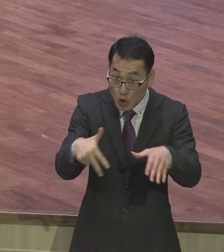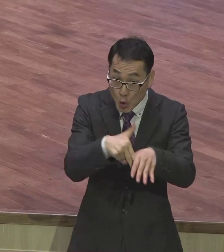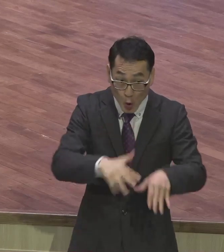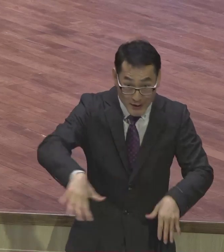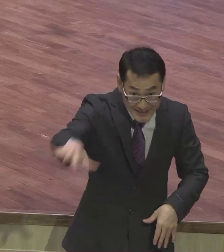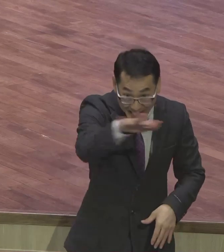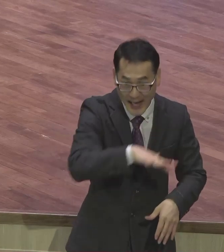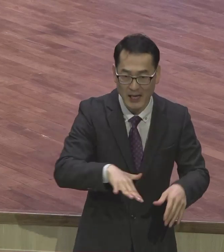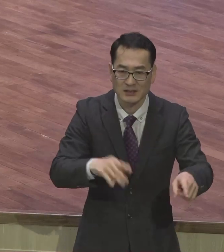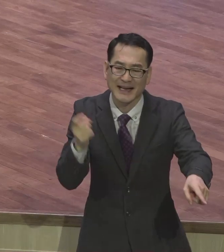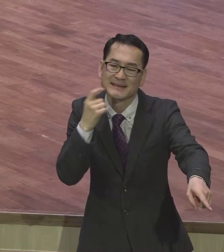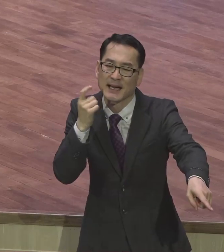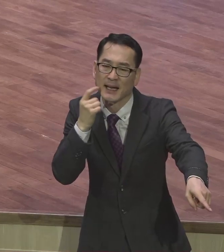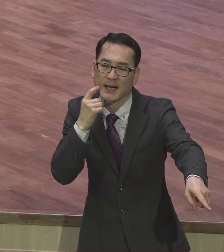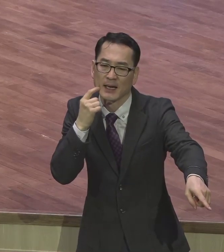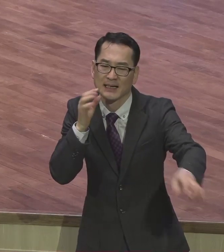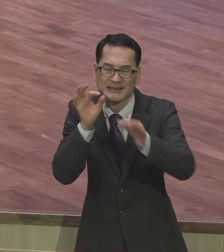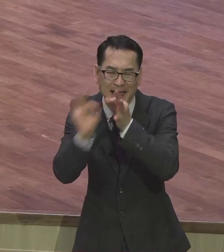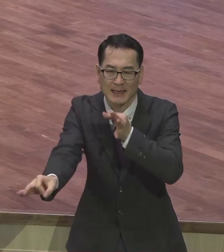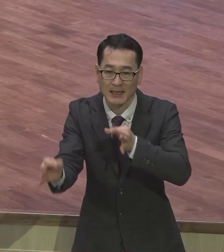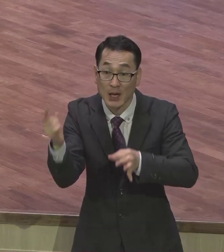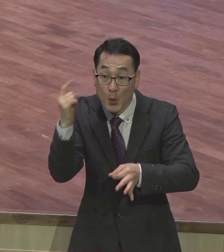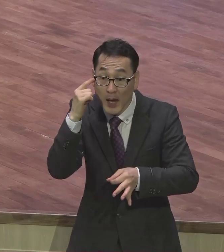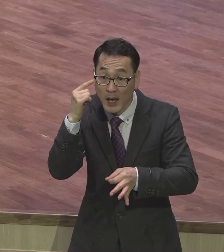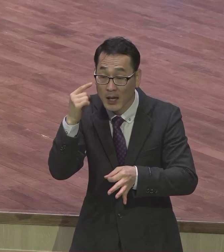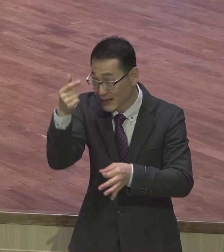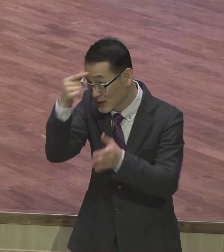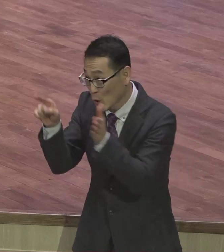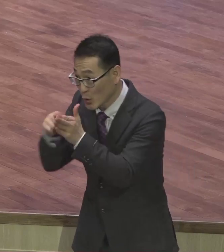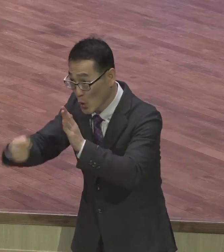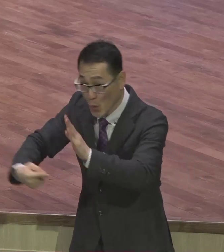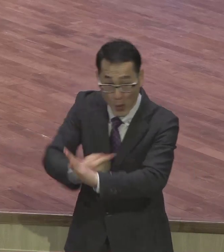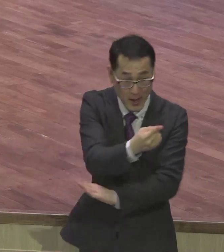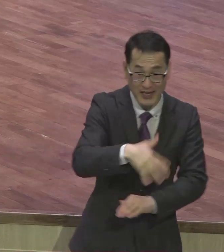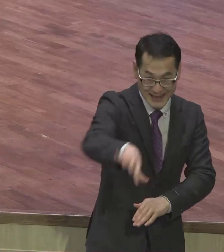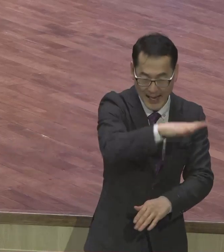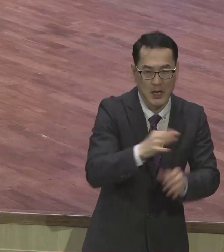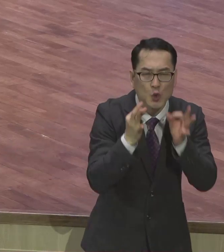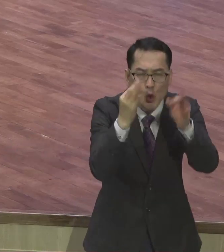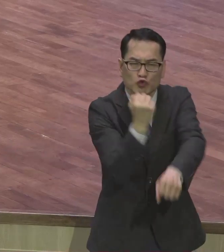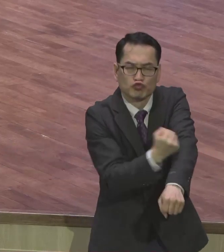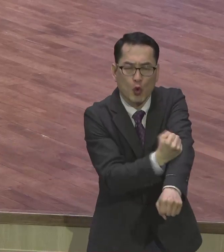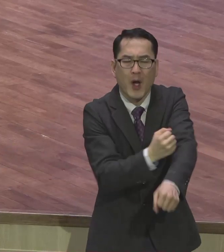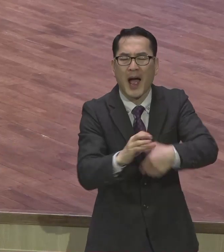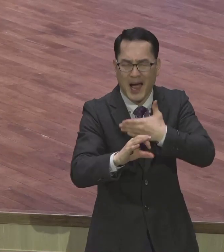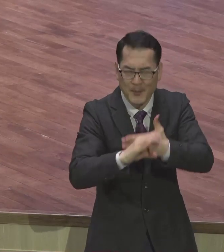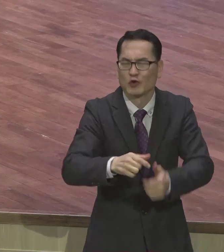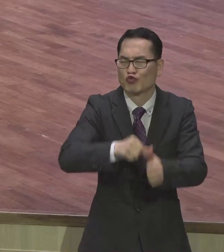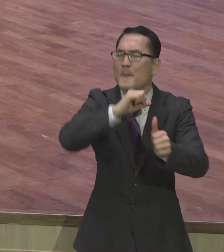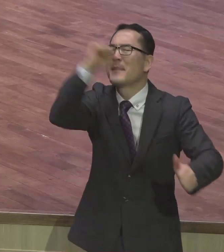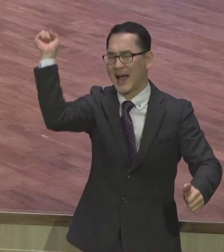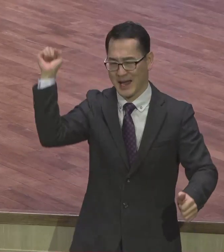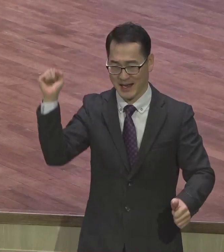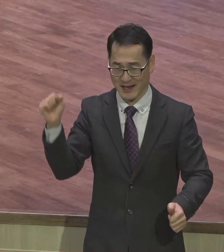거짓말하고 있어요 모든 기독교 외의 모든 종교는 다 노력을 해야 됩니다 노력을 해서 돈을 닦아가 죄를 안 찍고